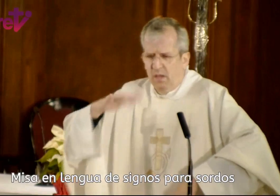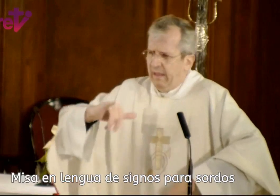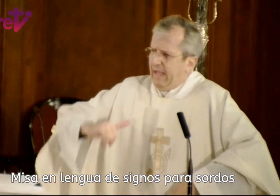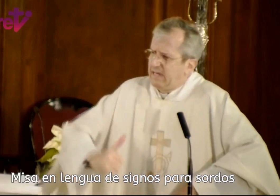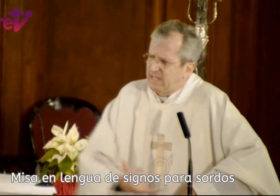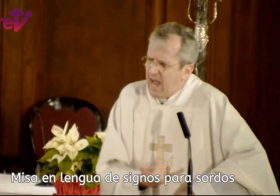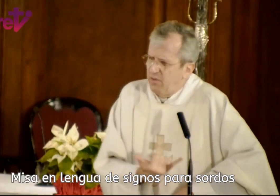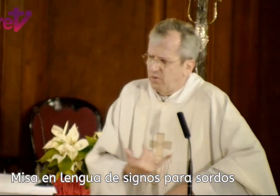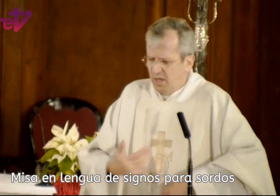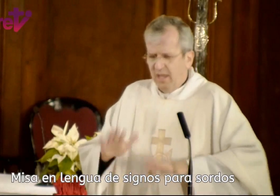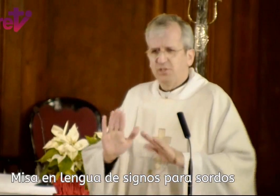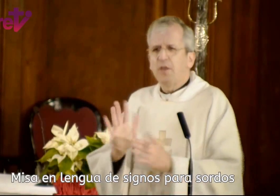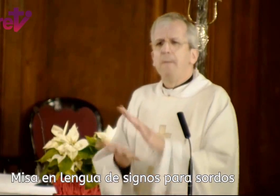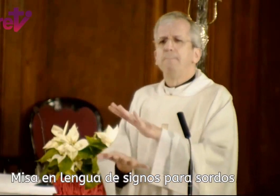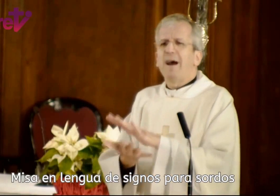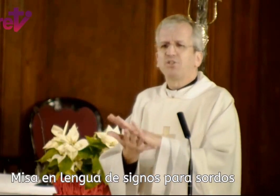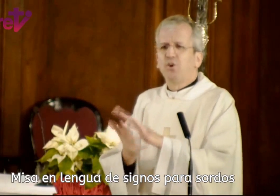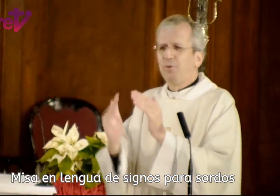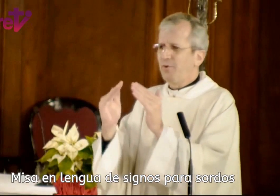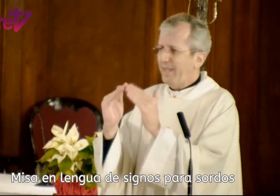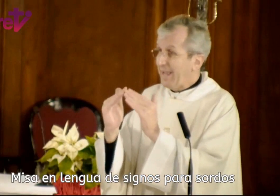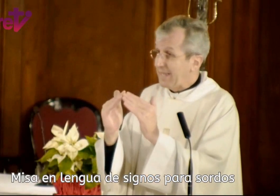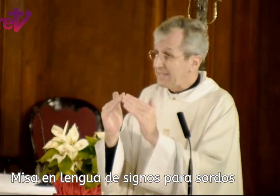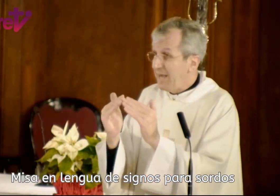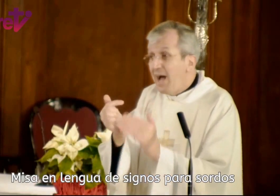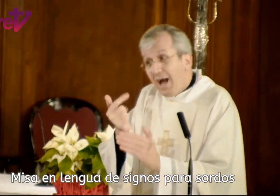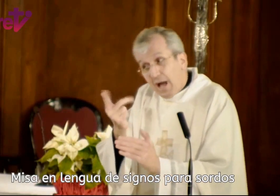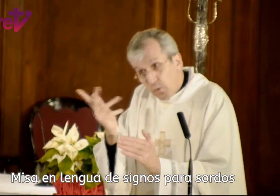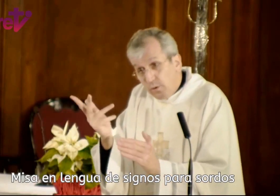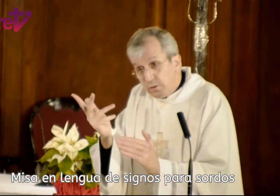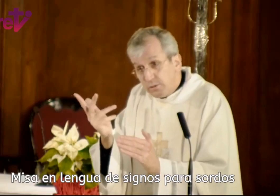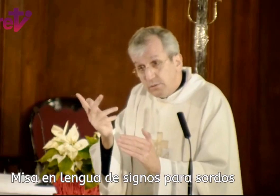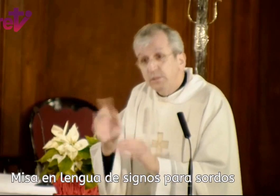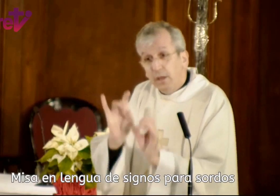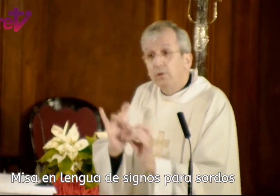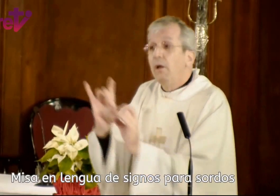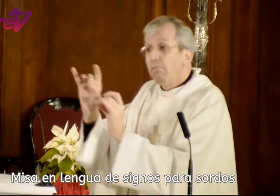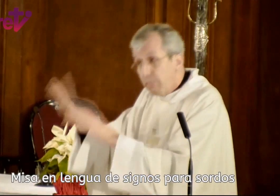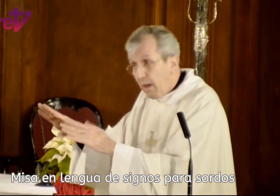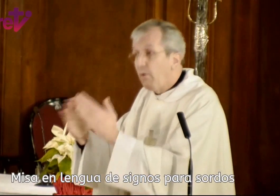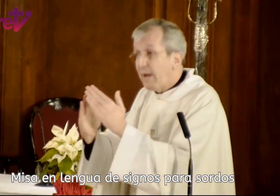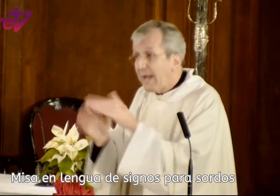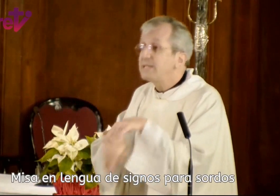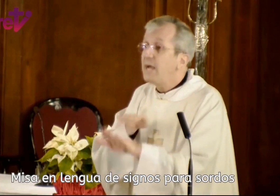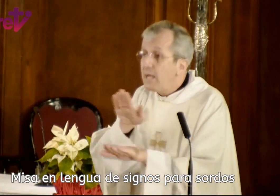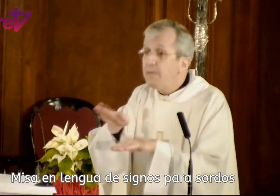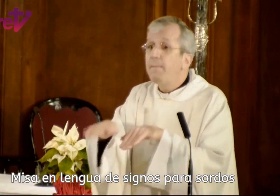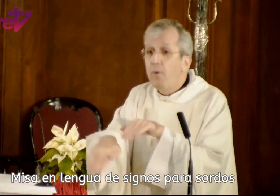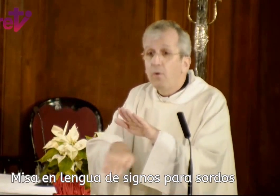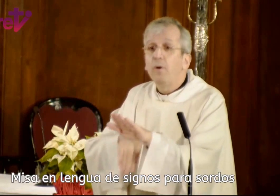Estoy cansados, estoy más cómodo en casa. Algunos dijeron, dejo la casa y me pongo